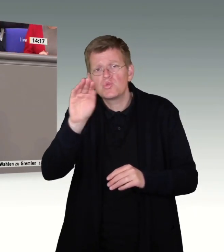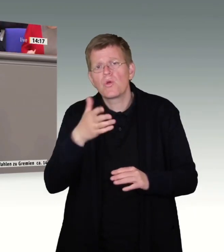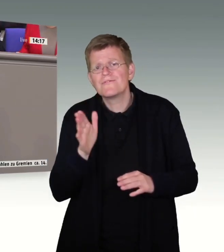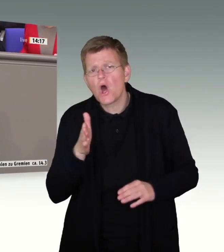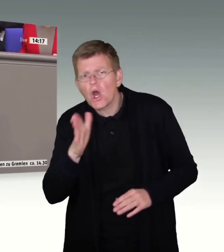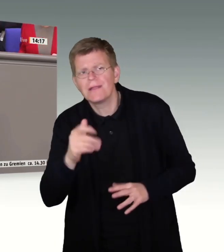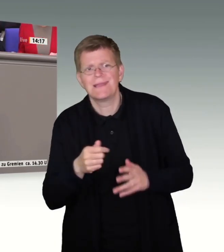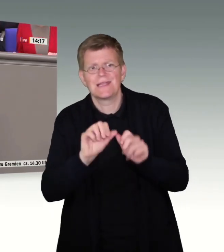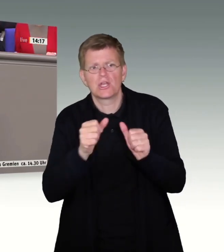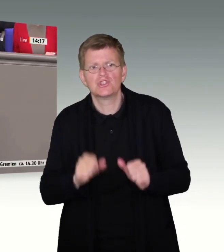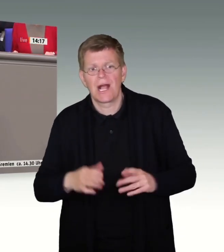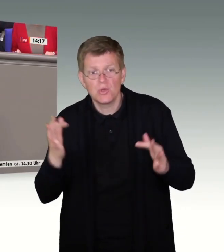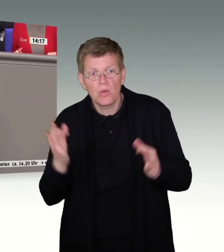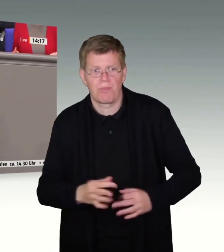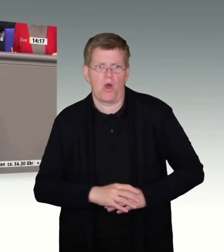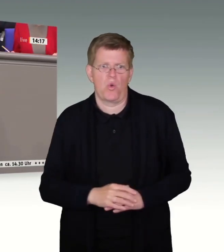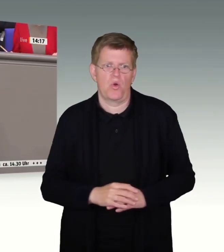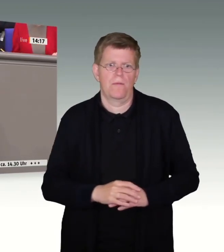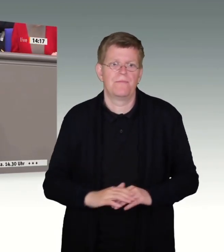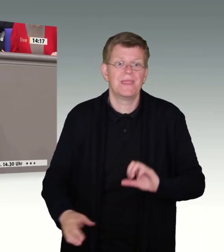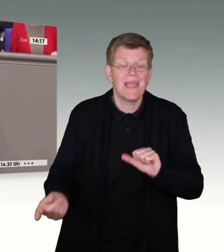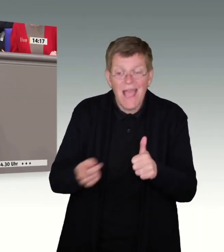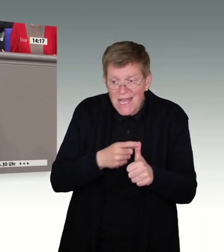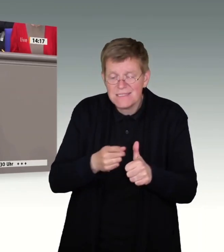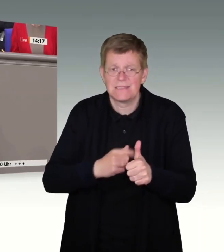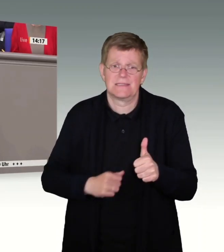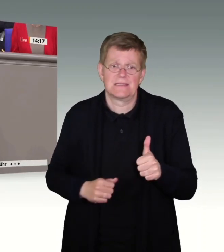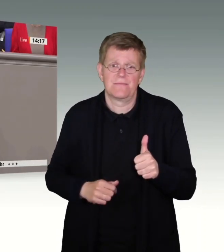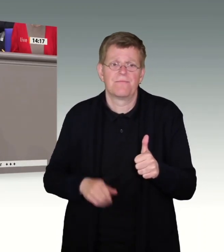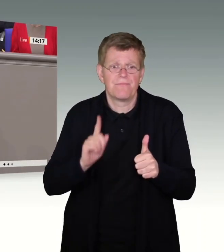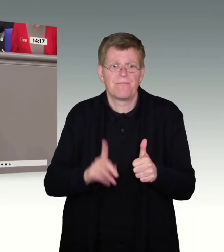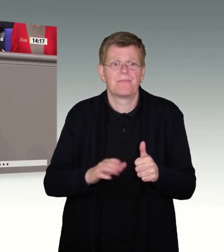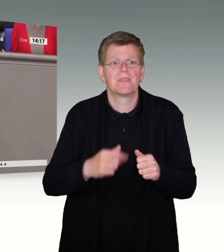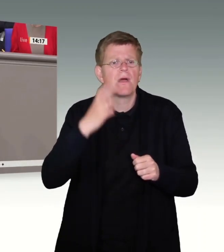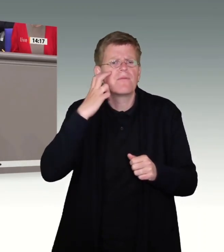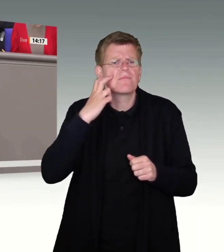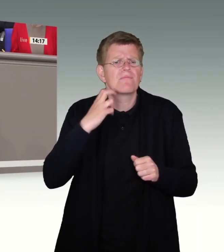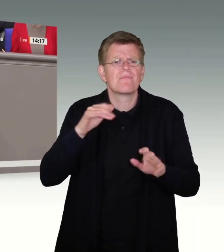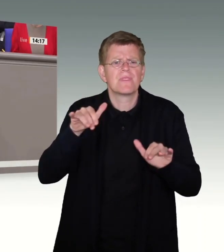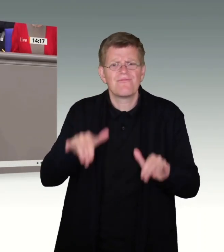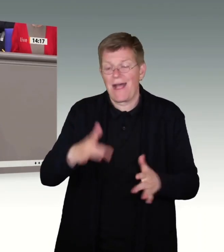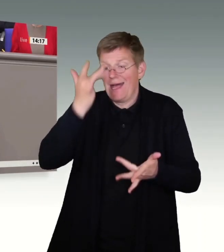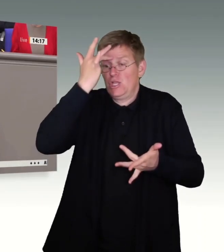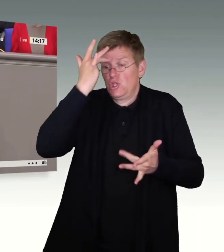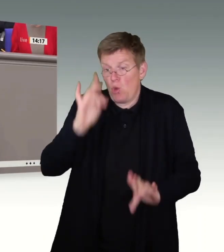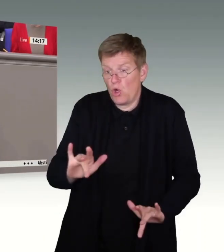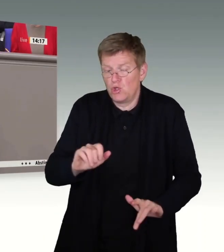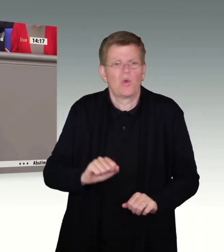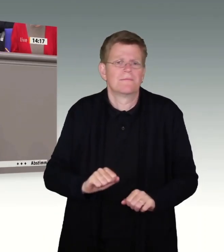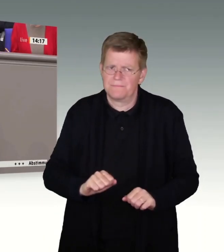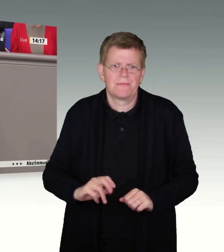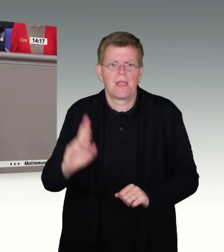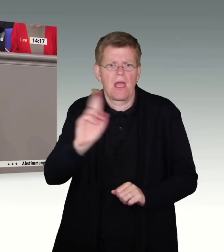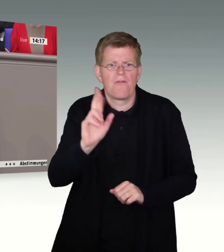gestalten. Erstens. Räumen wir bei den Altfällen in der Duldung auf und schaffen wir für gut integrierte, straffreie Migranten